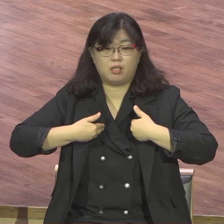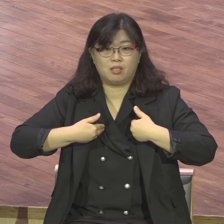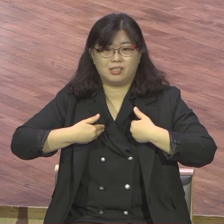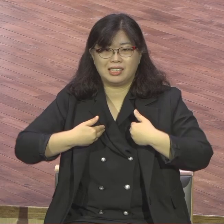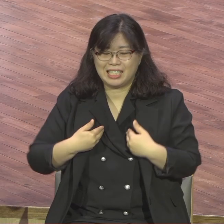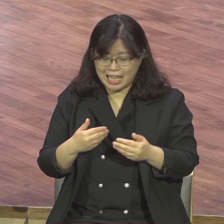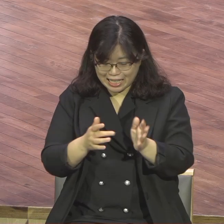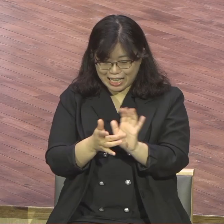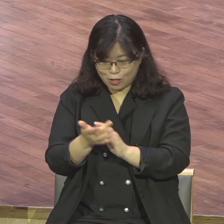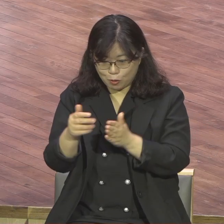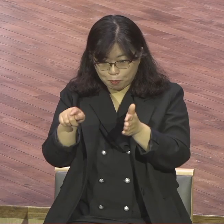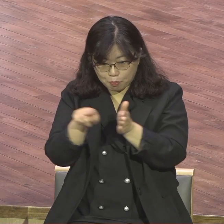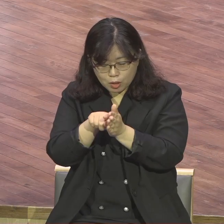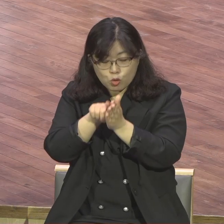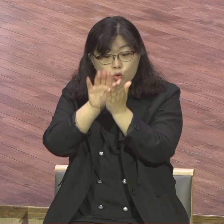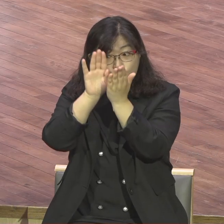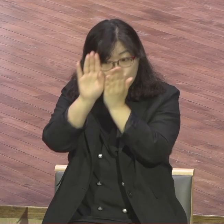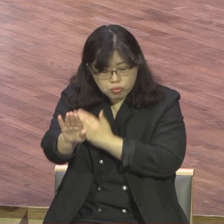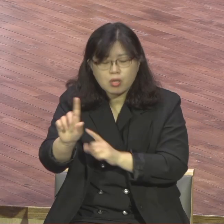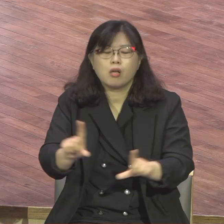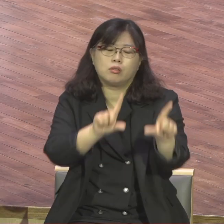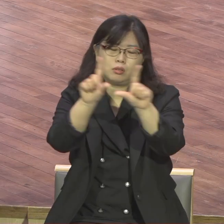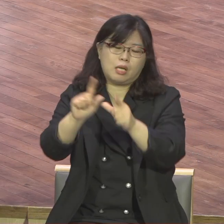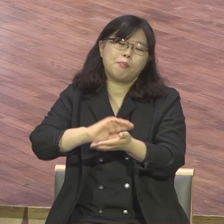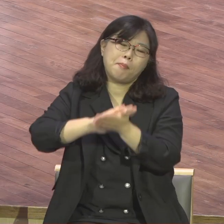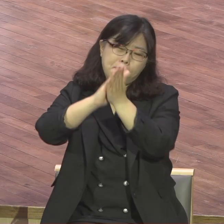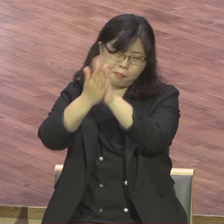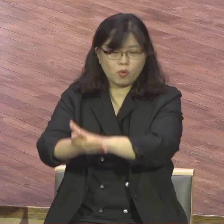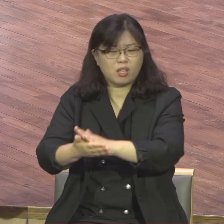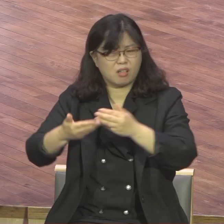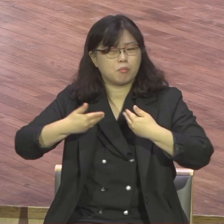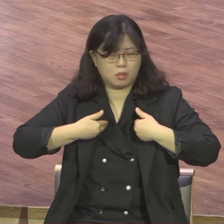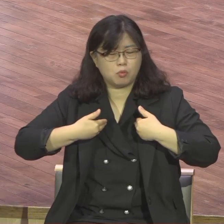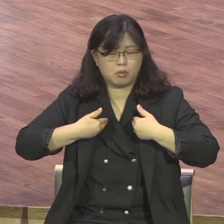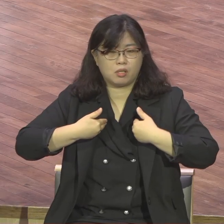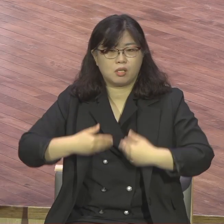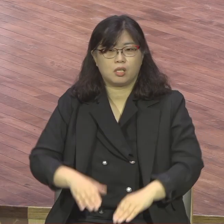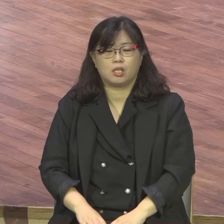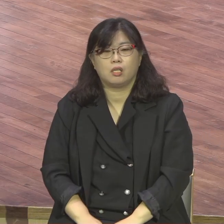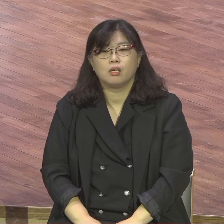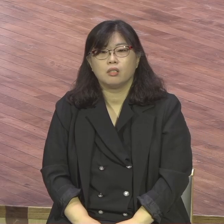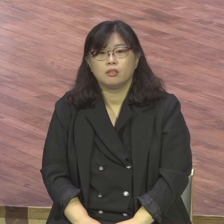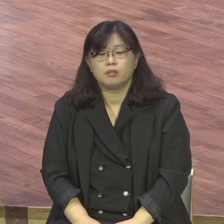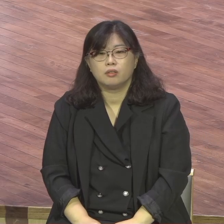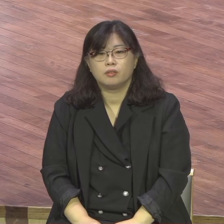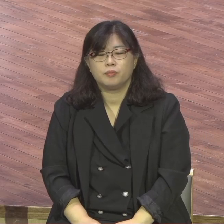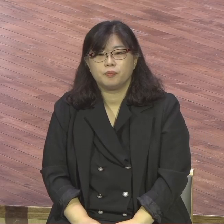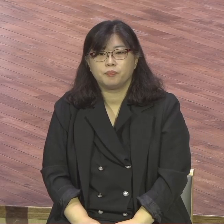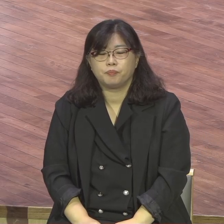후에 삶이 어떻게 바뀌어야 되는가에 대해서 로마서 12장을 시작합니다